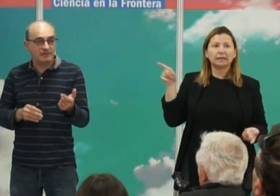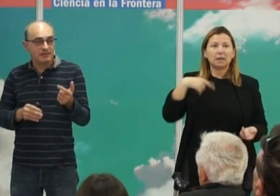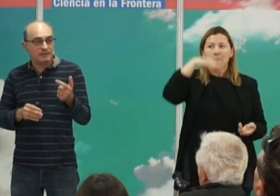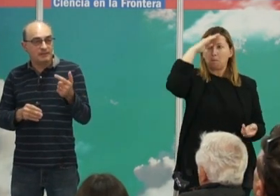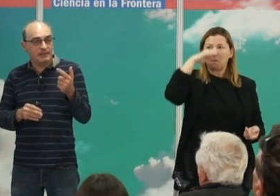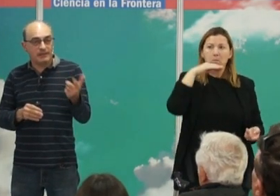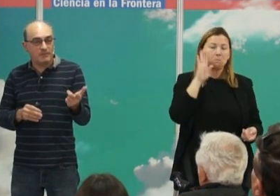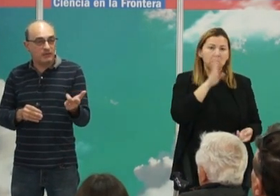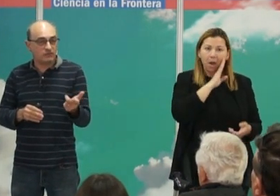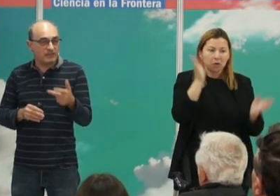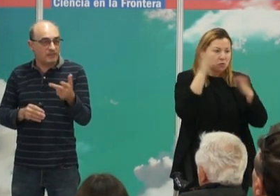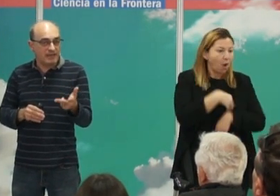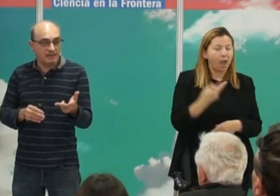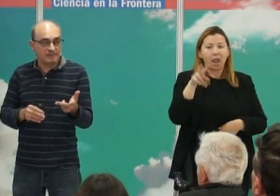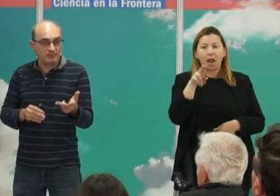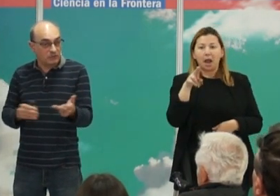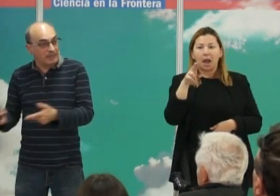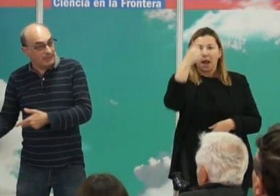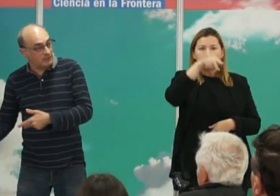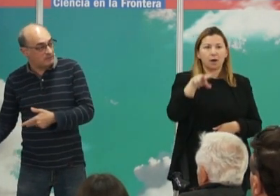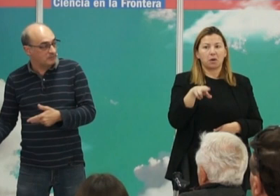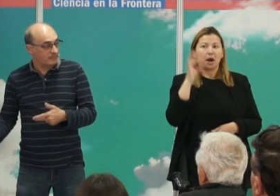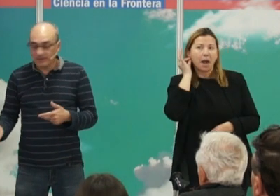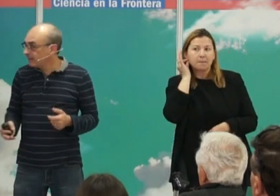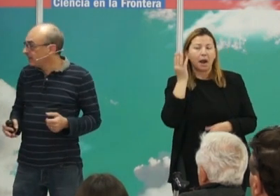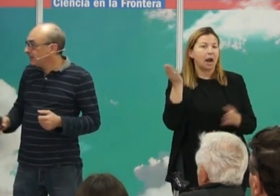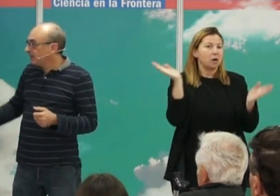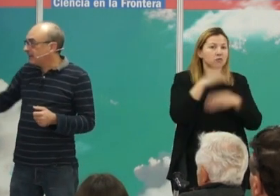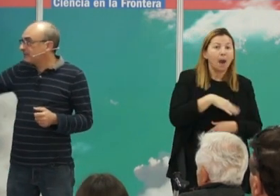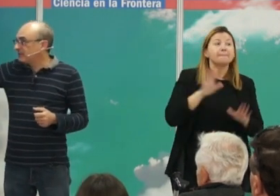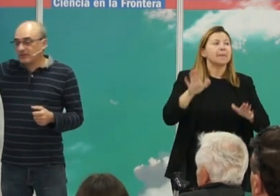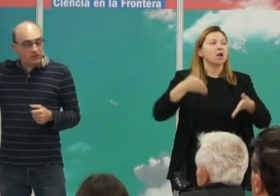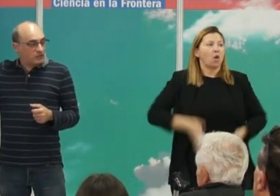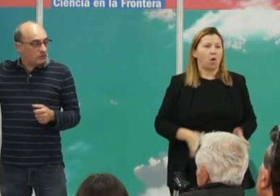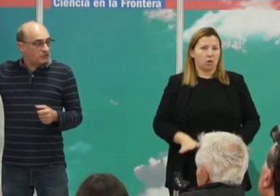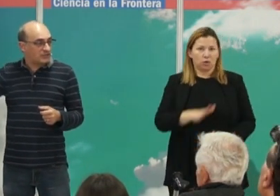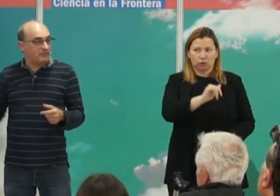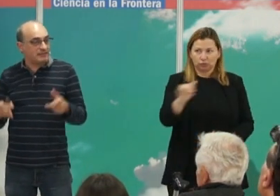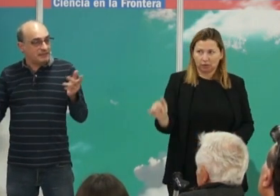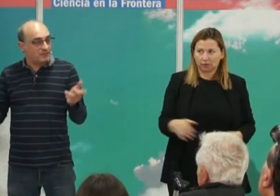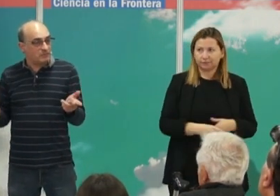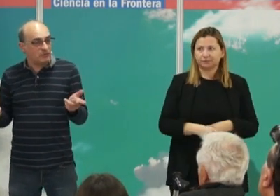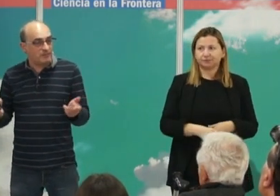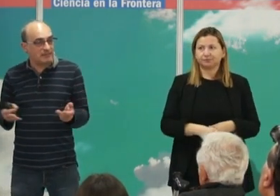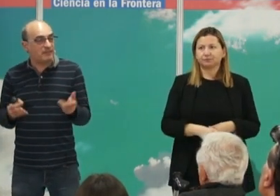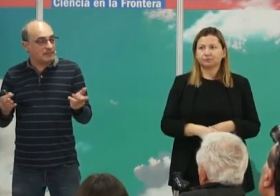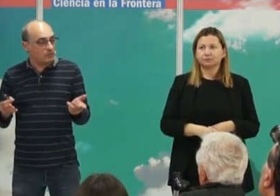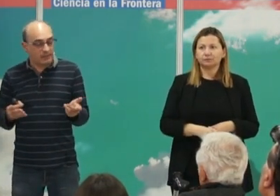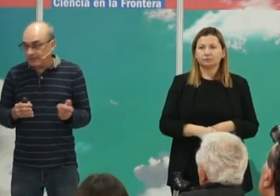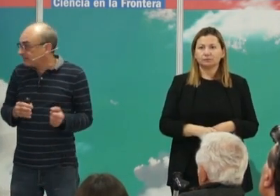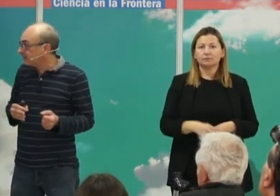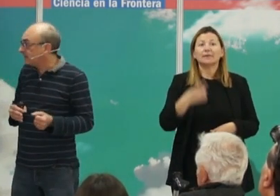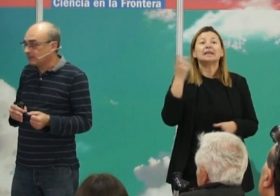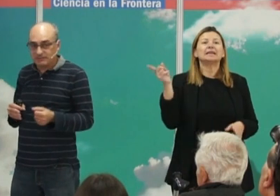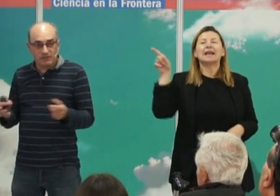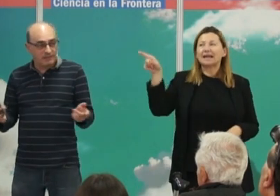padres ni hermanos ni hermanas pero tienen hijos y después hay una cosa curiosa es que faltan también nuevamente faltan